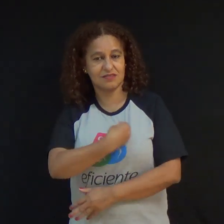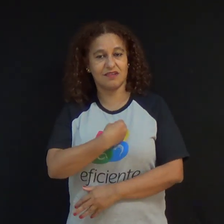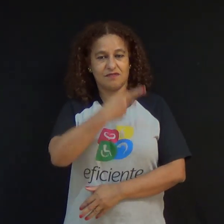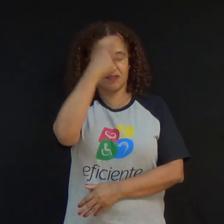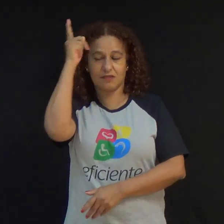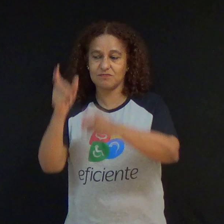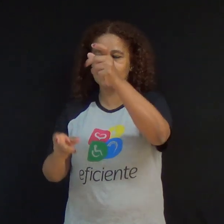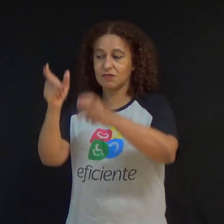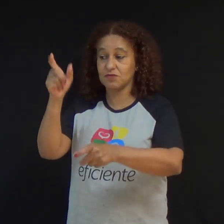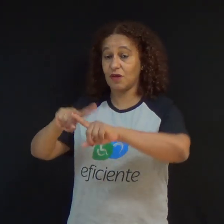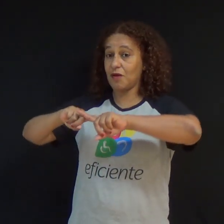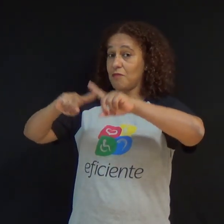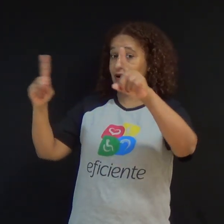compreender e suportar,